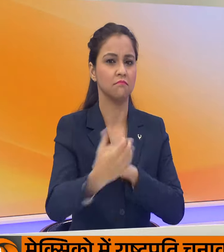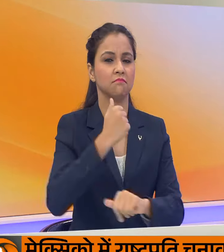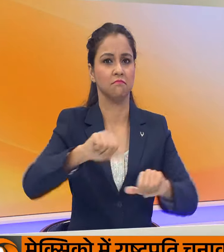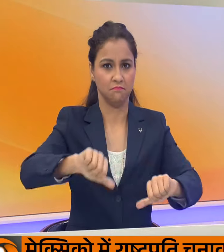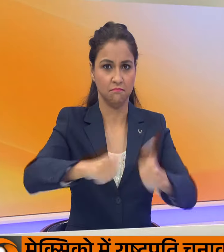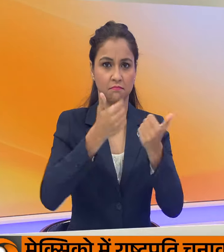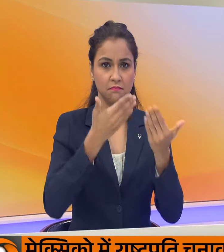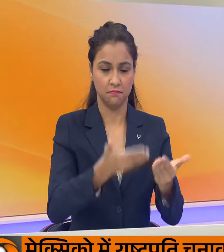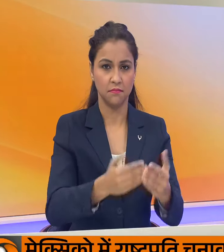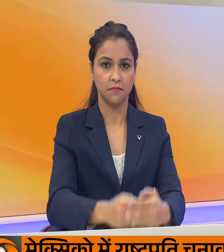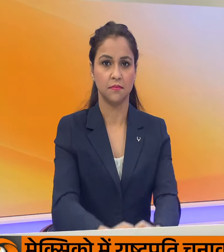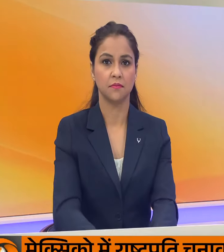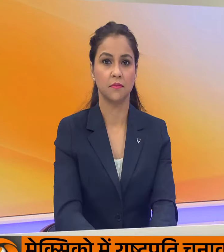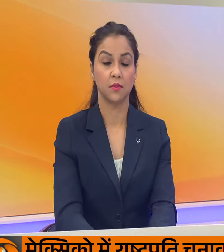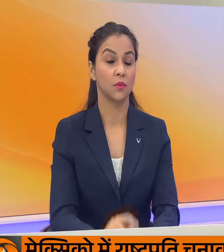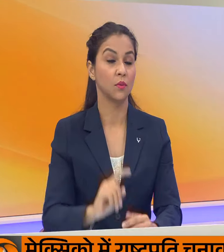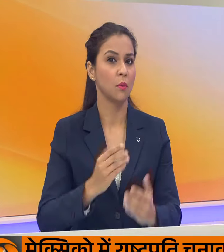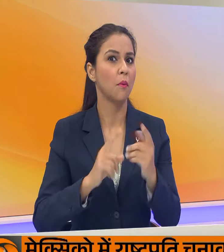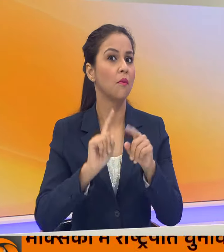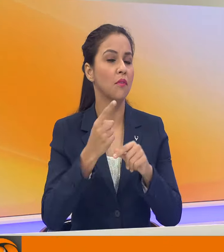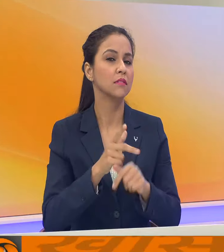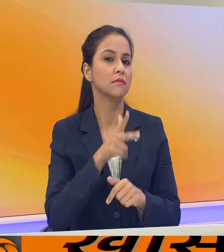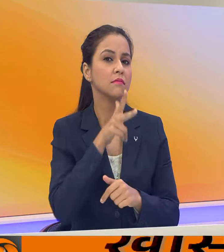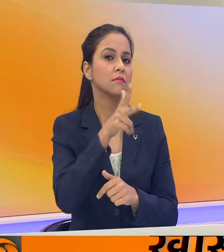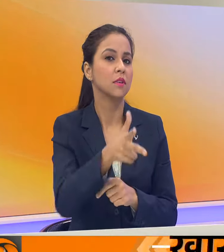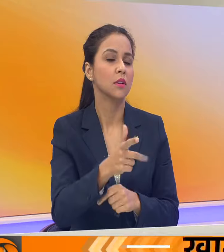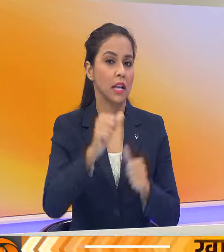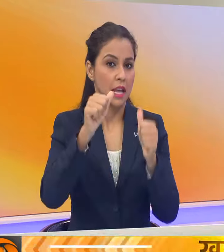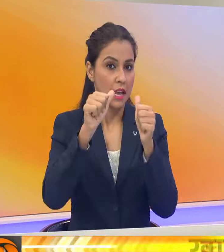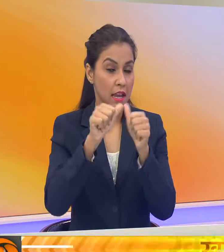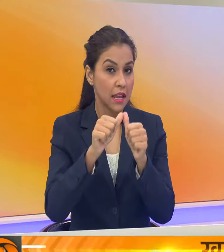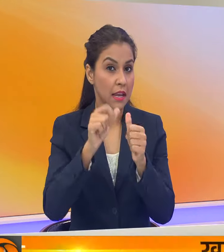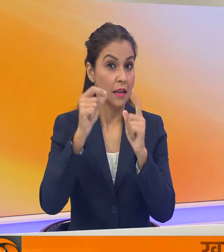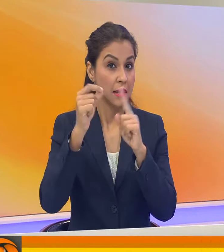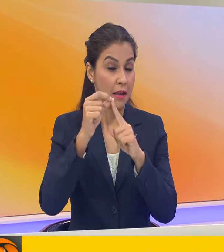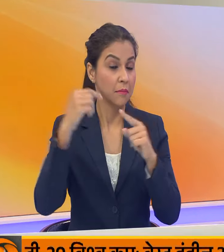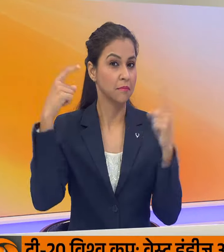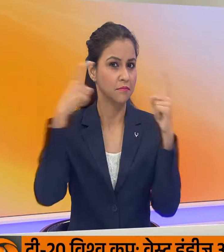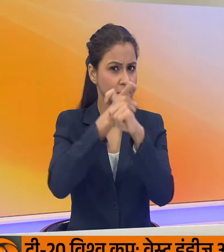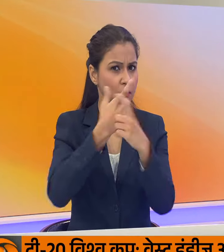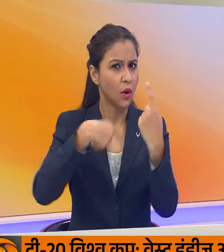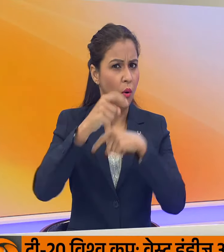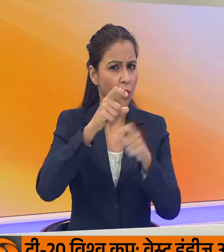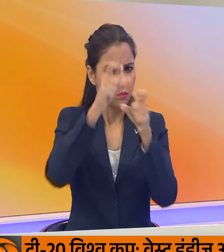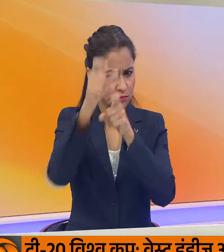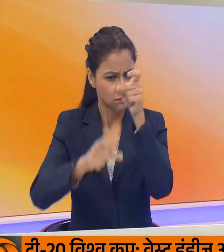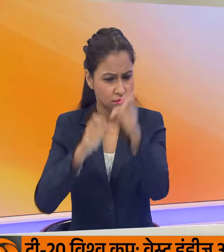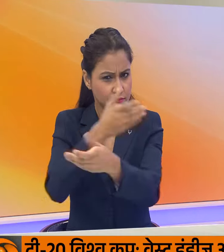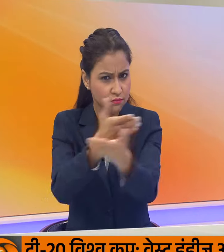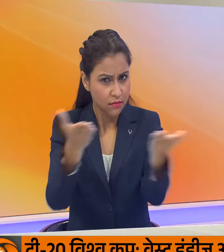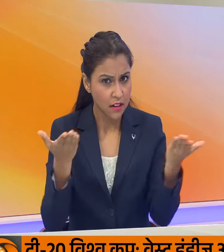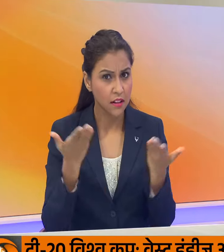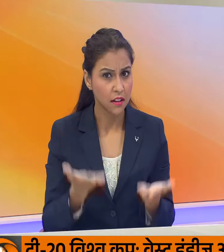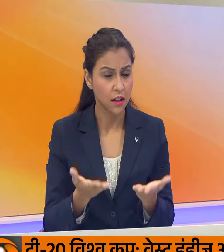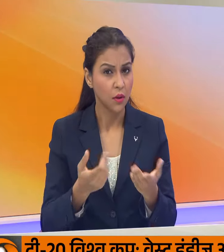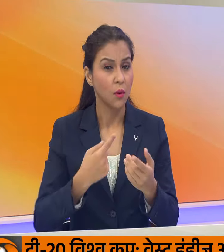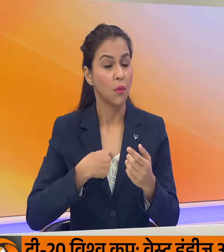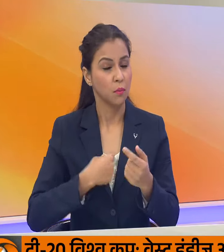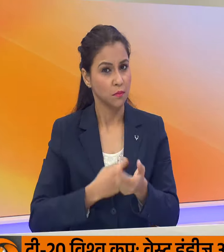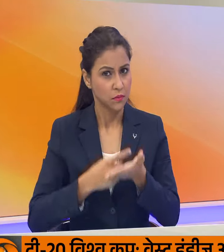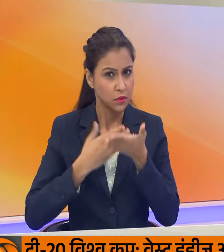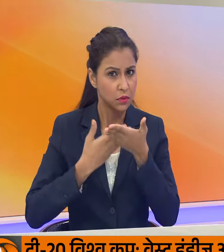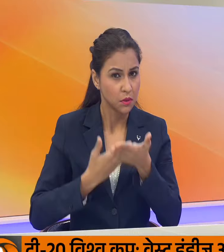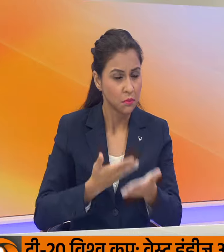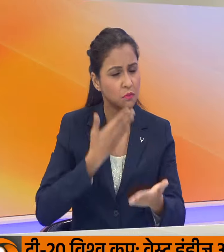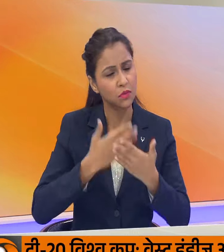का विजिता हुआ है तो सबसे पहले तो मैं और नाचल प्रजिश के जिन्नी भी हमारा जनता है उन सोवी को हम